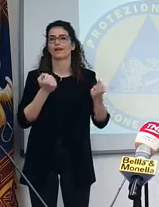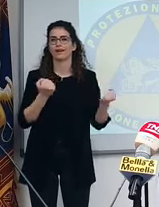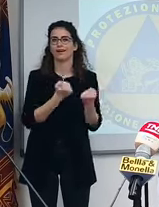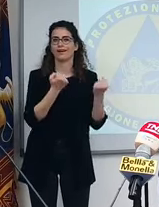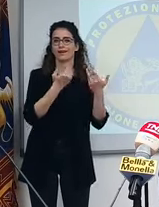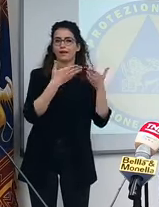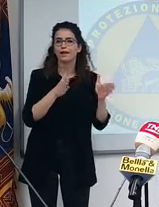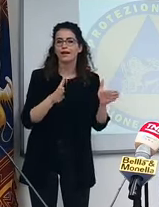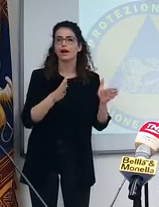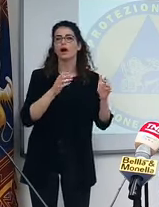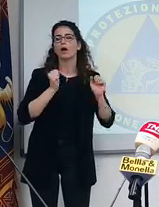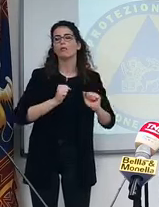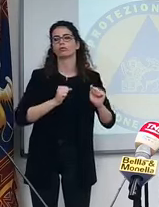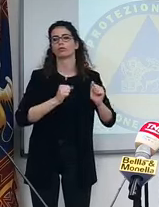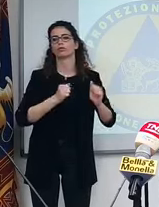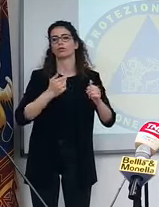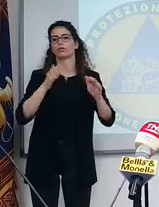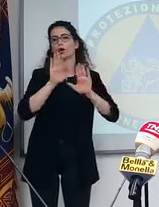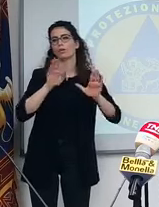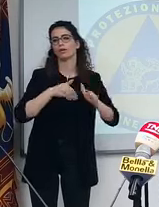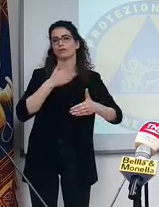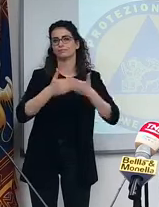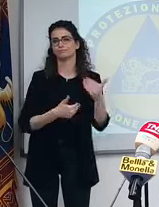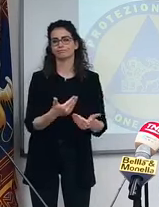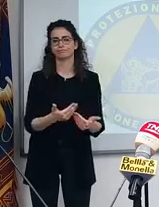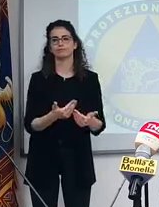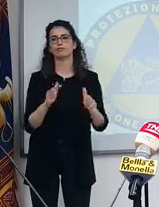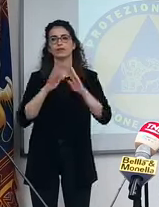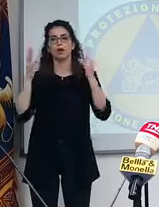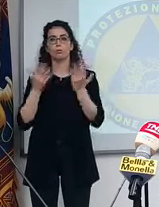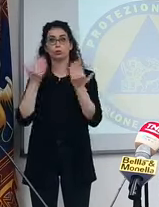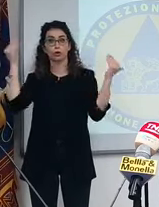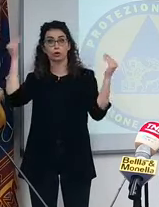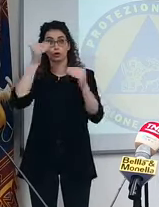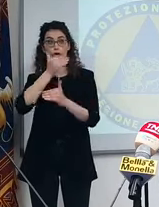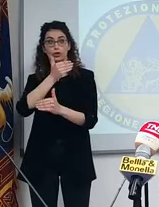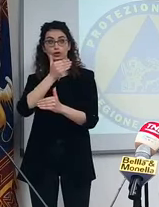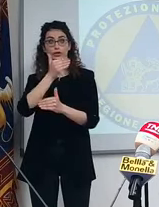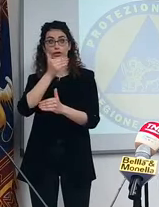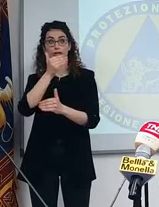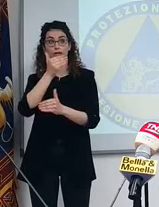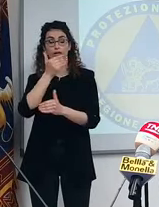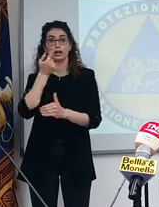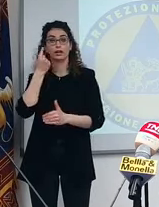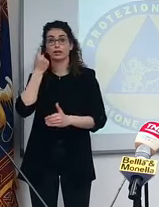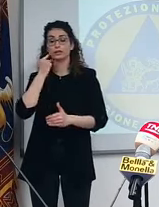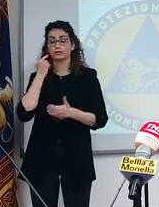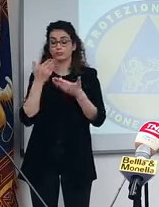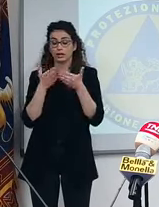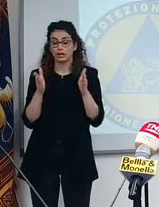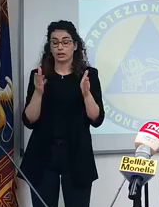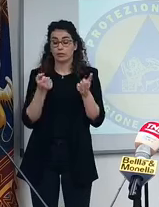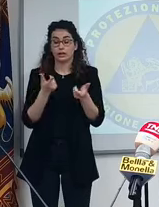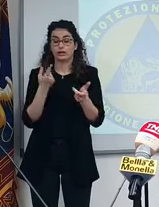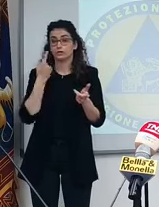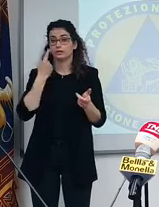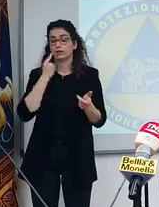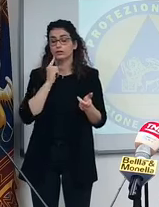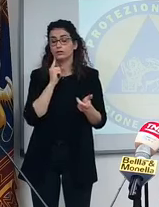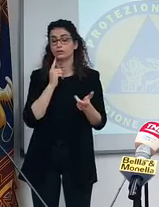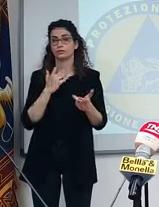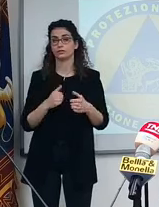che possano ripartire con i loro spettacoli. Il mondo della notte non sarà più, non so quanti riapriranno sinceramente.